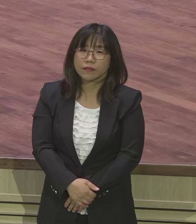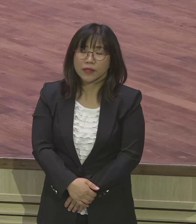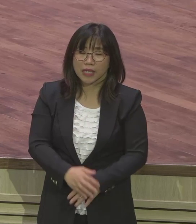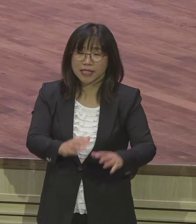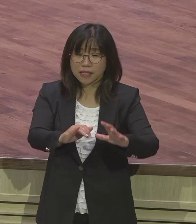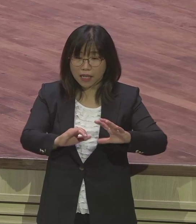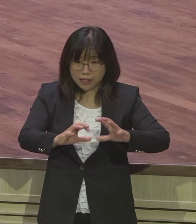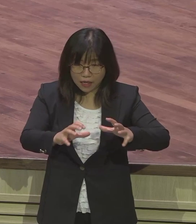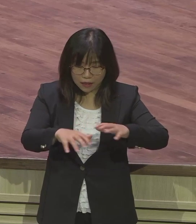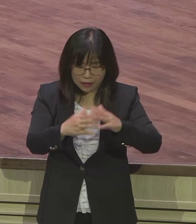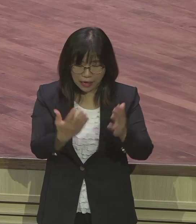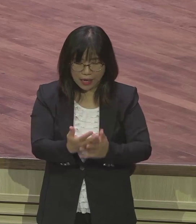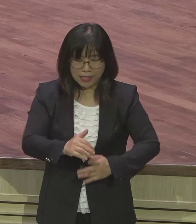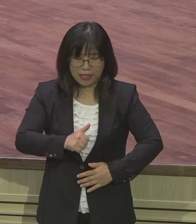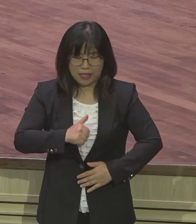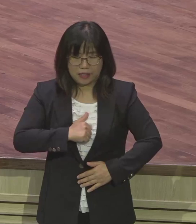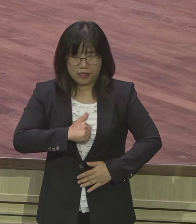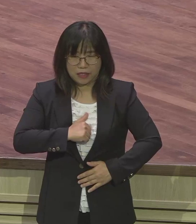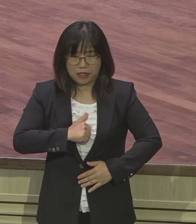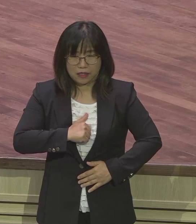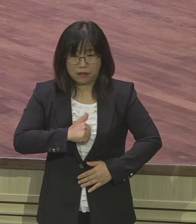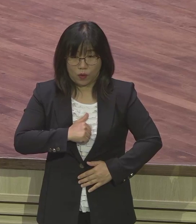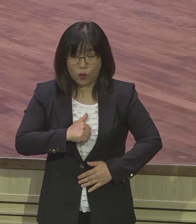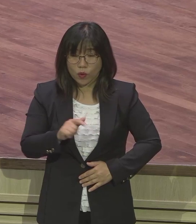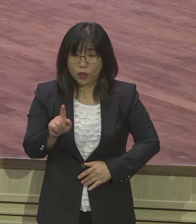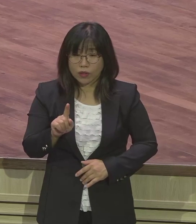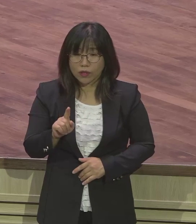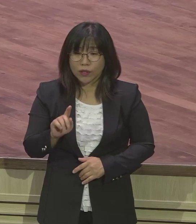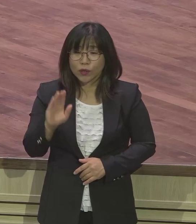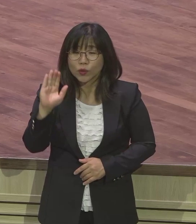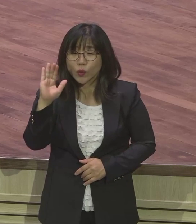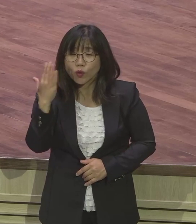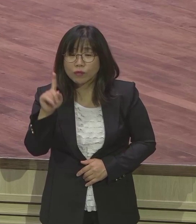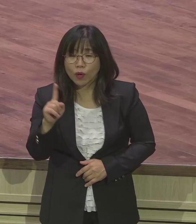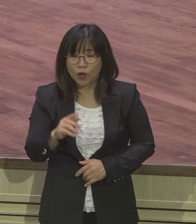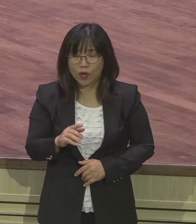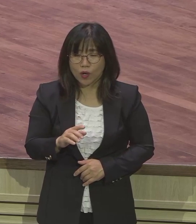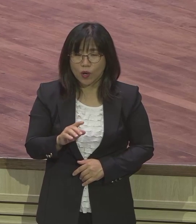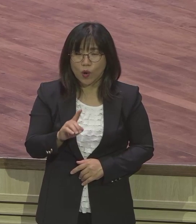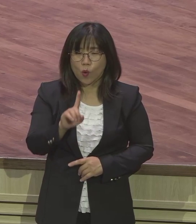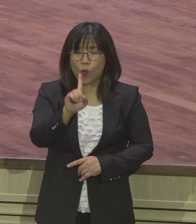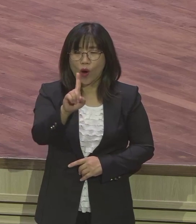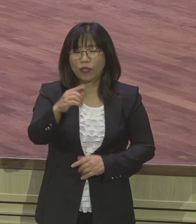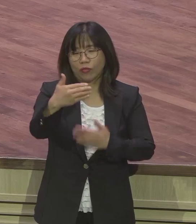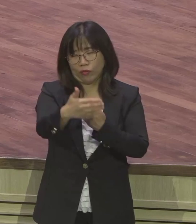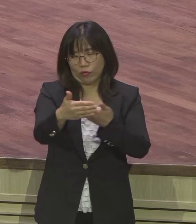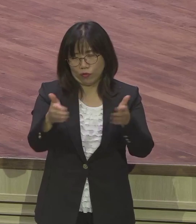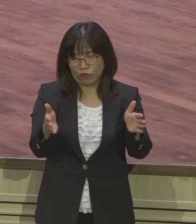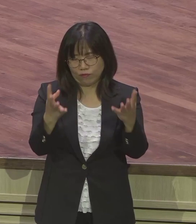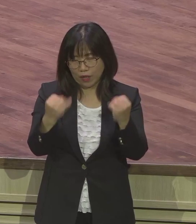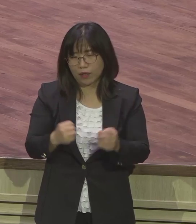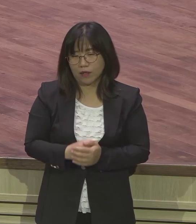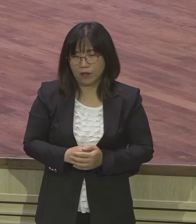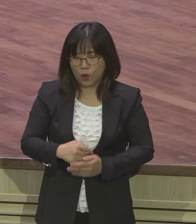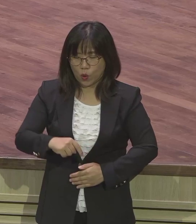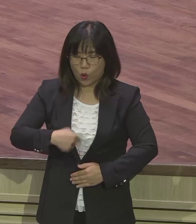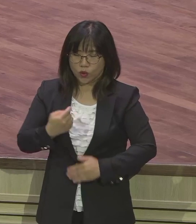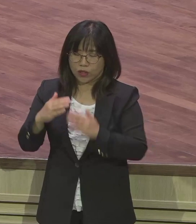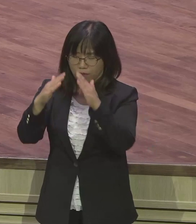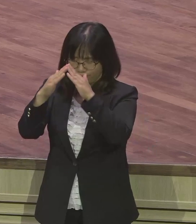있어요 거기서 원룸이 얼마나 많아요 거기서 혼자 독거노인들 무시하게 가지고 혼자 산 우리나라 반이요 반 혼자